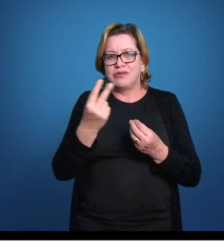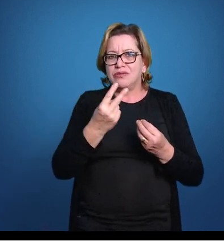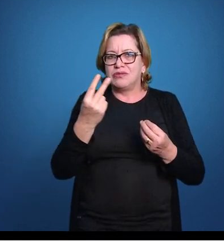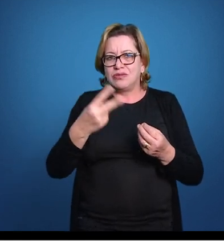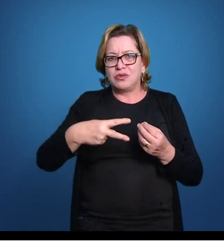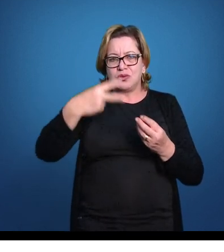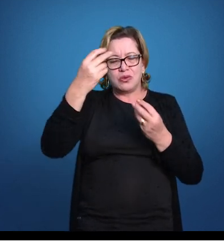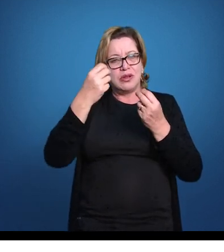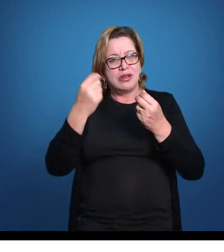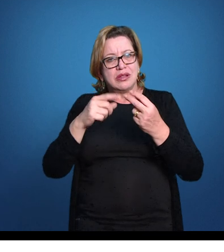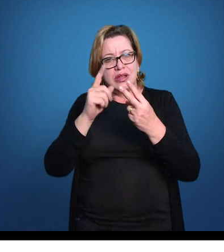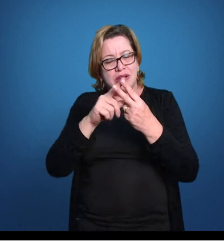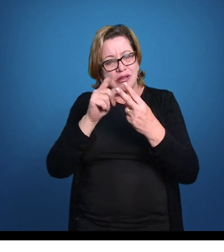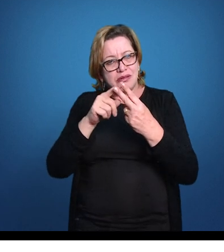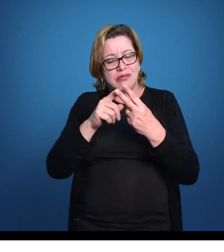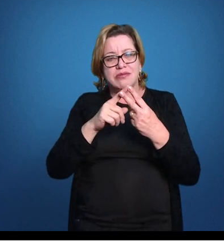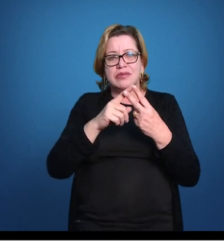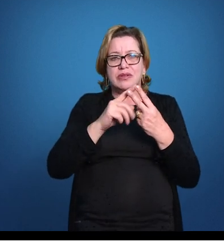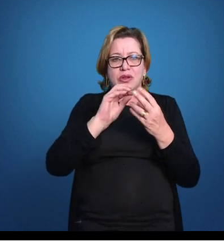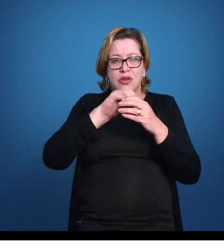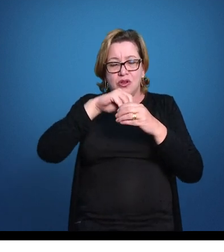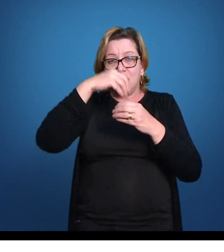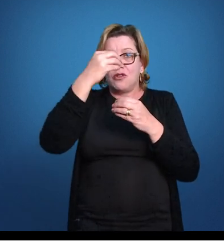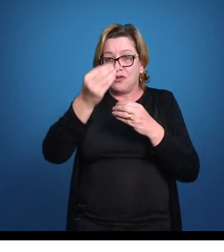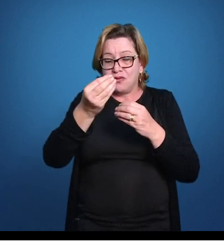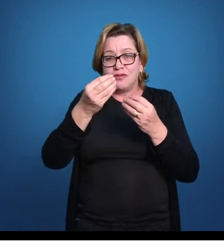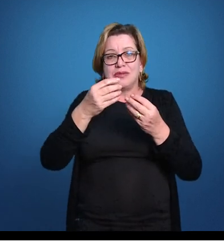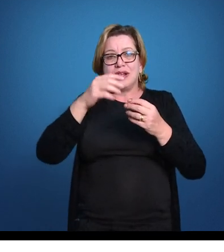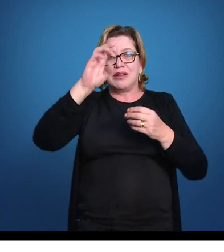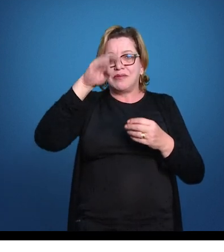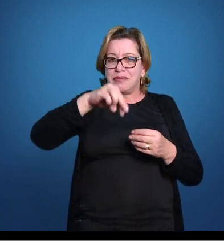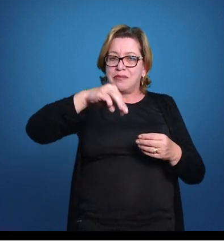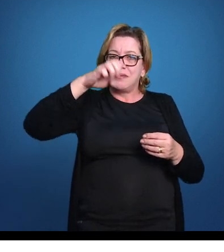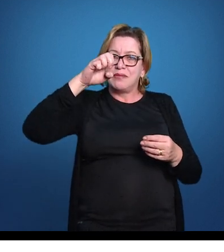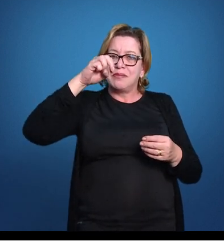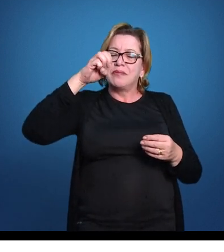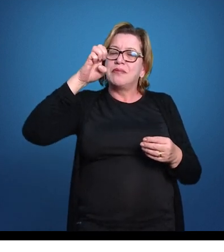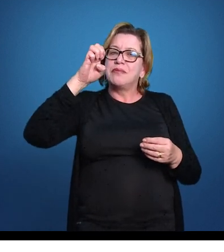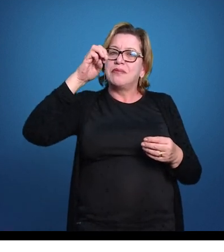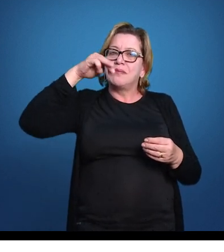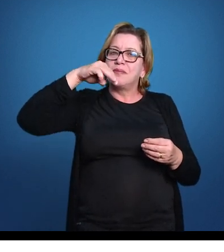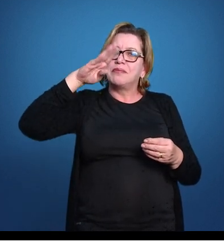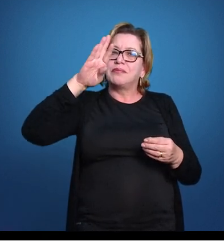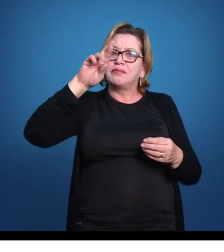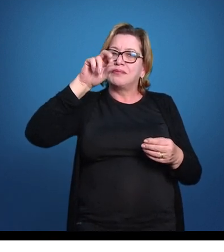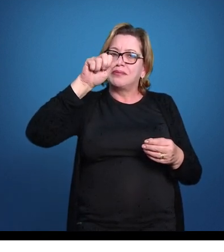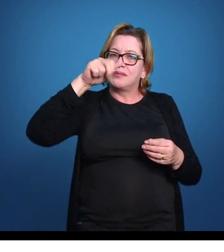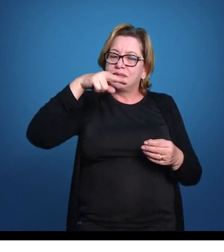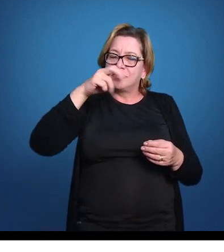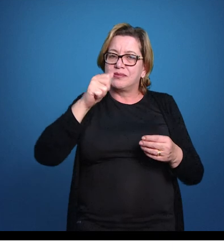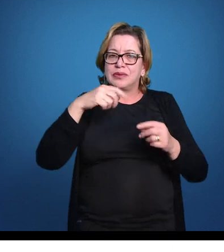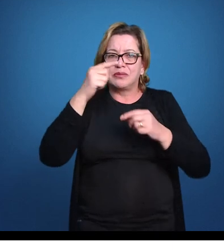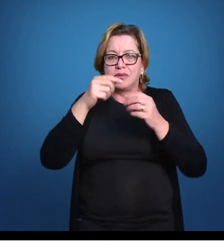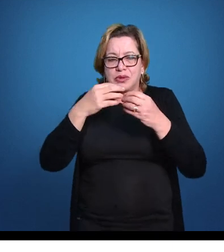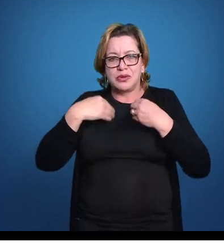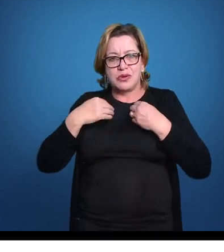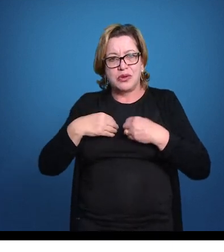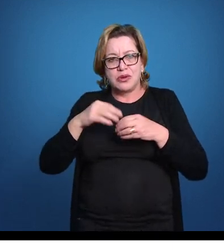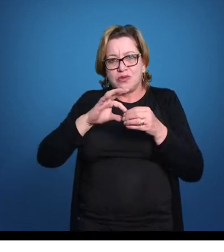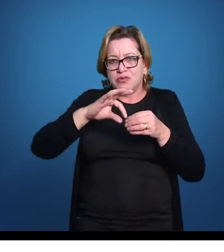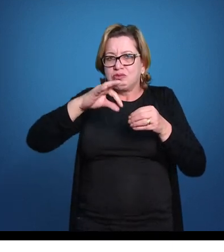primeiros casos, temos uma membrana que é externa ao corpo e aqui o corpo vai até o fim das nadadeiras.